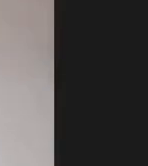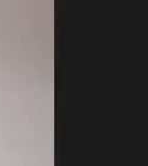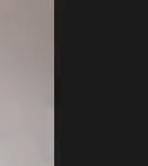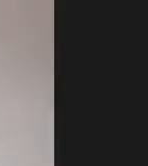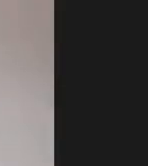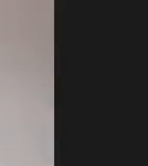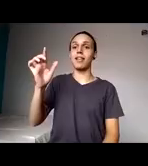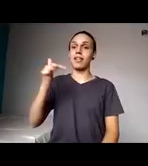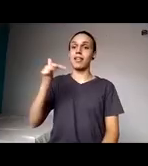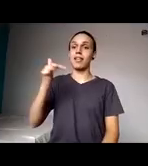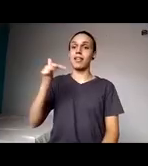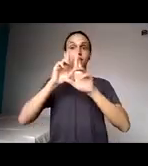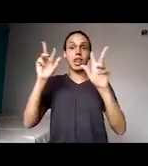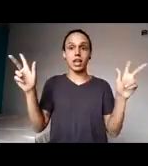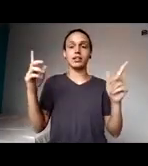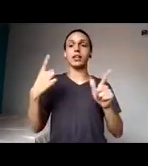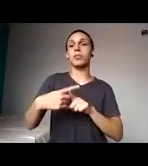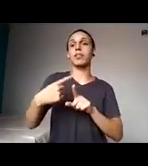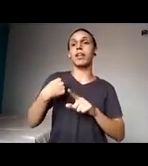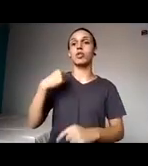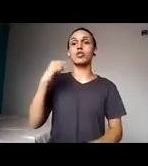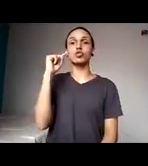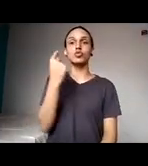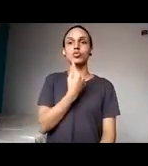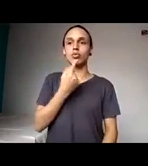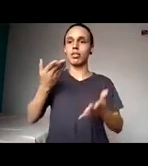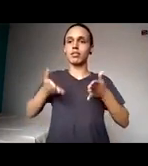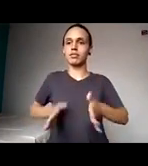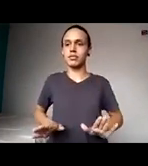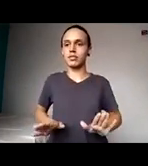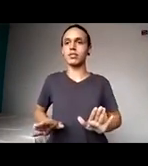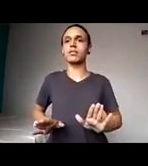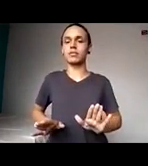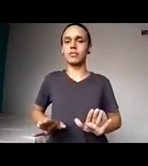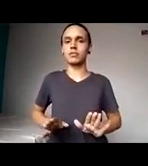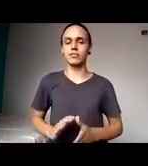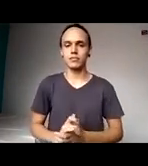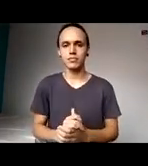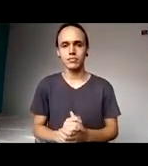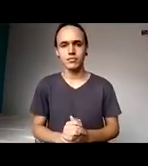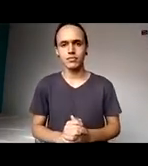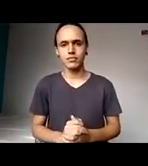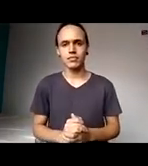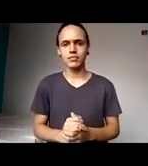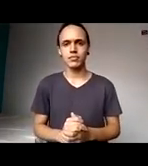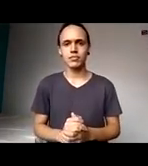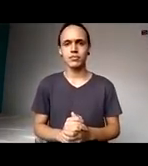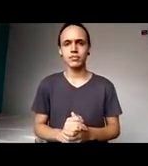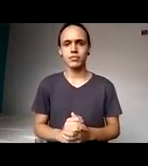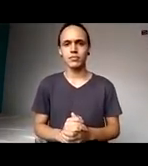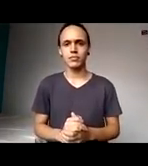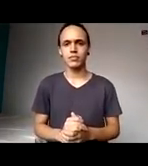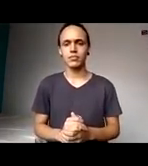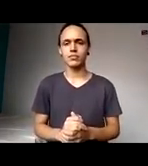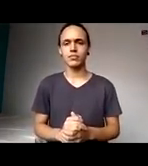nasceu com uma náquina bilateral e não sei o que é som. Então,